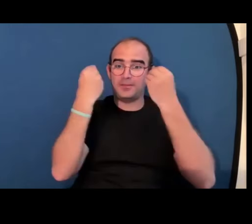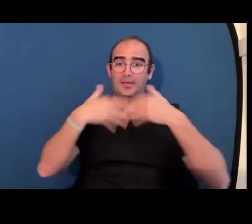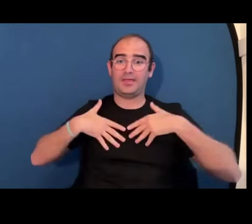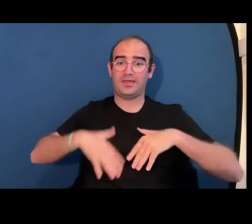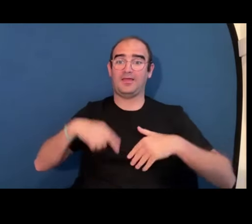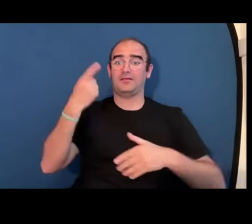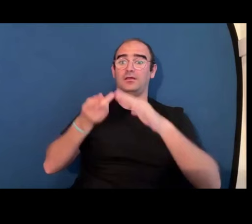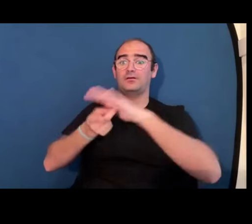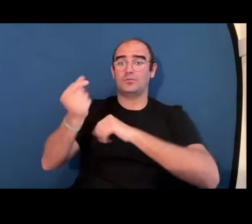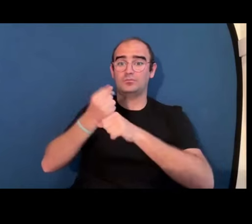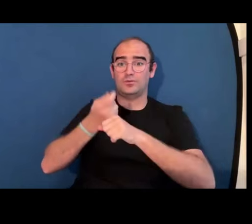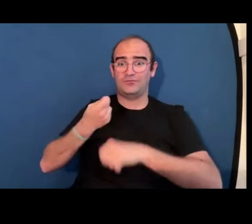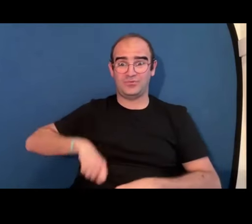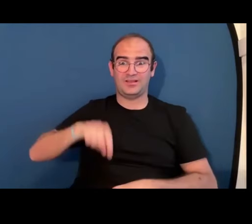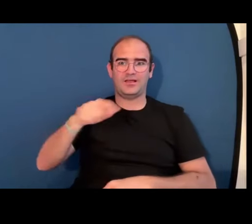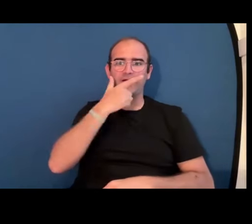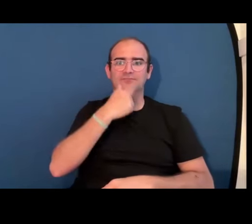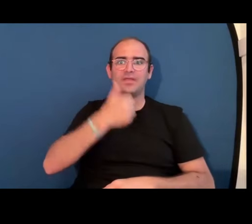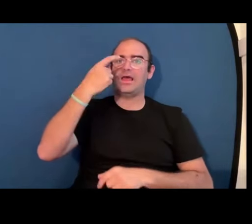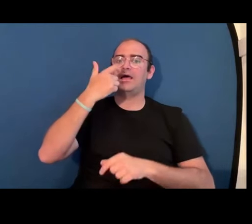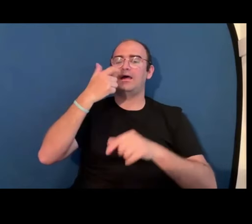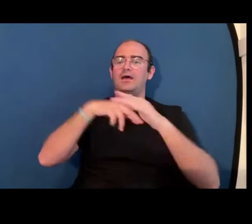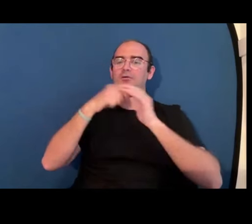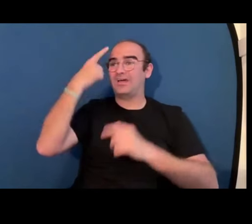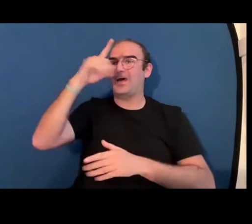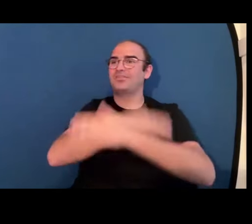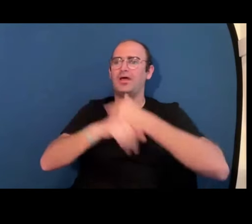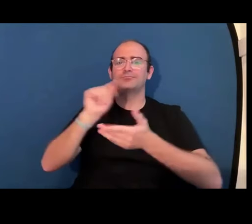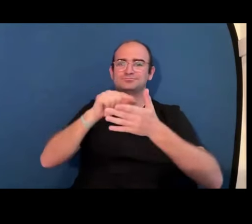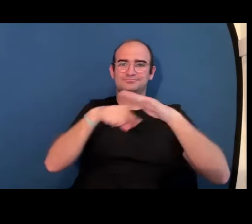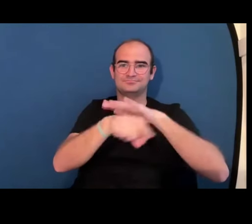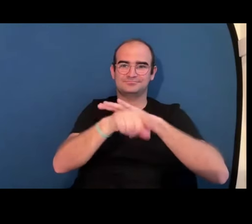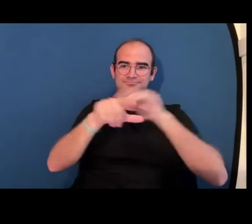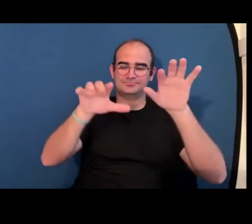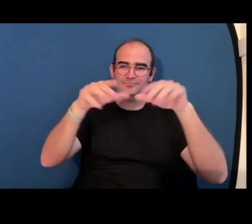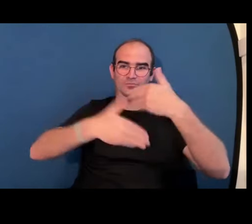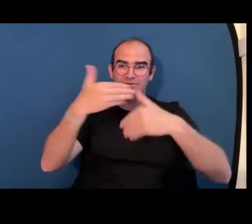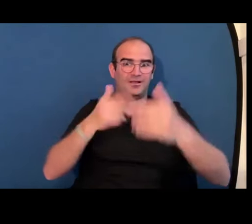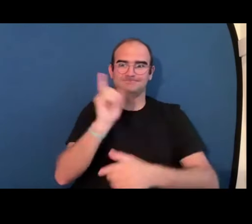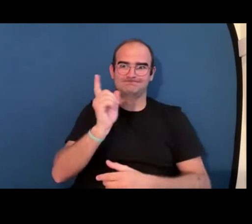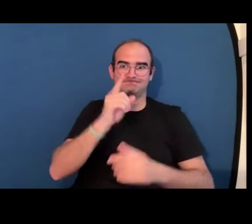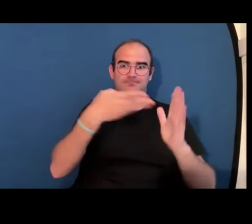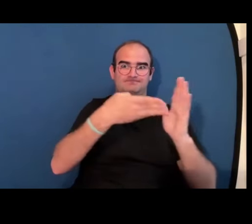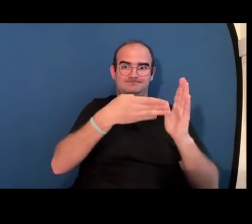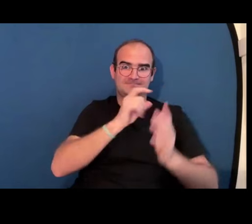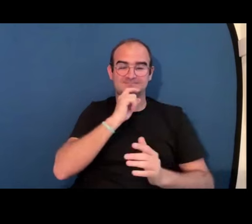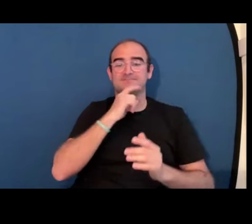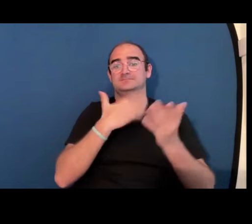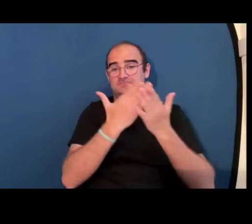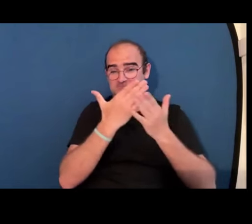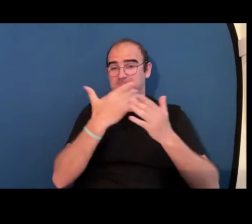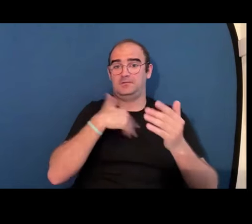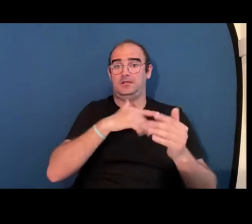estas carreras para que una vez que estos profesionales estén trabajando cuando se encuentren con